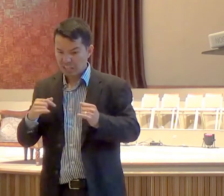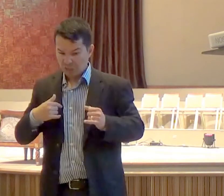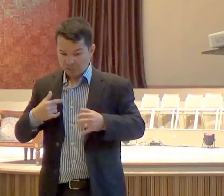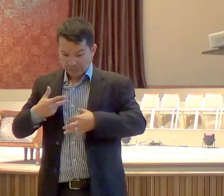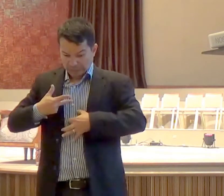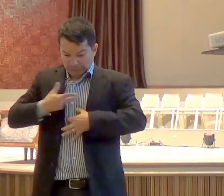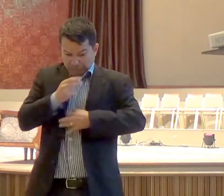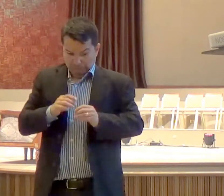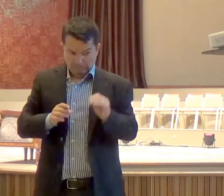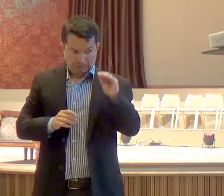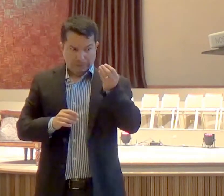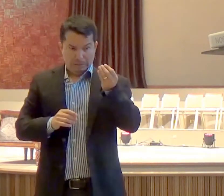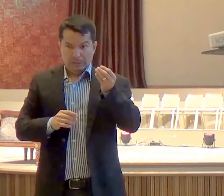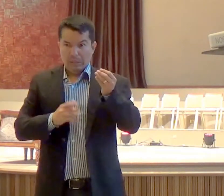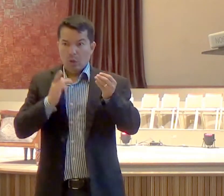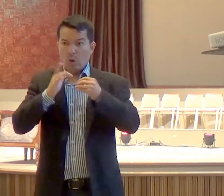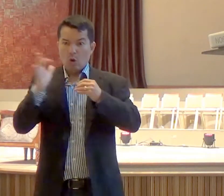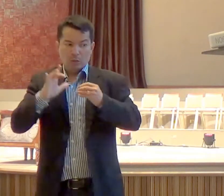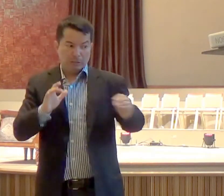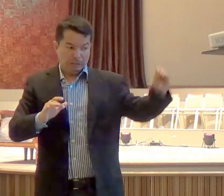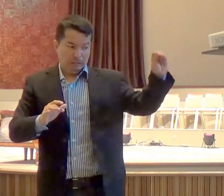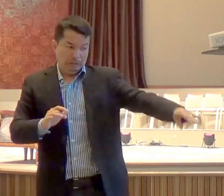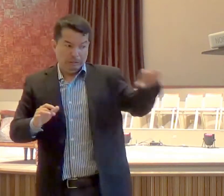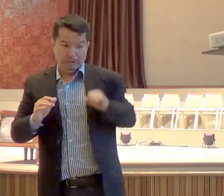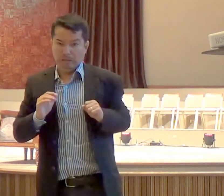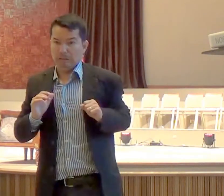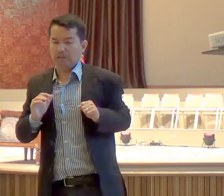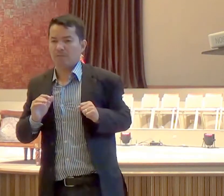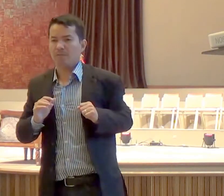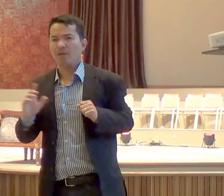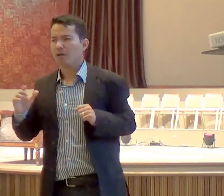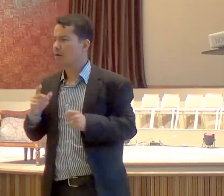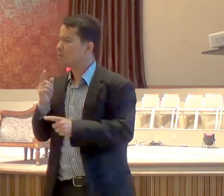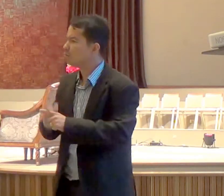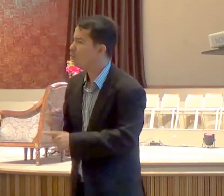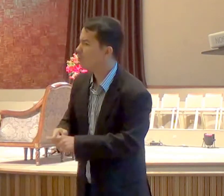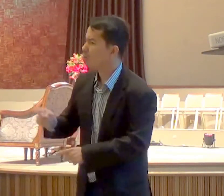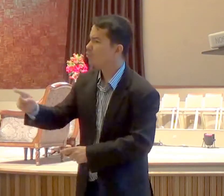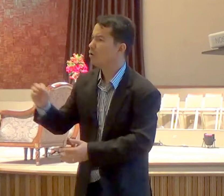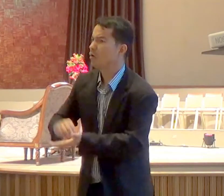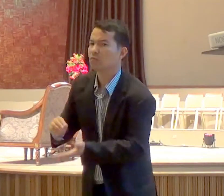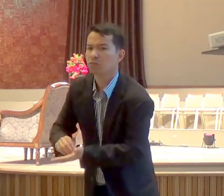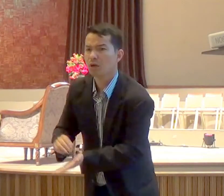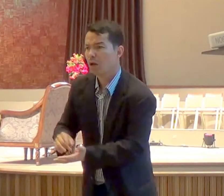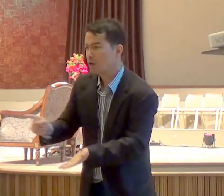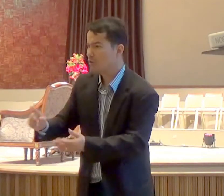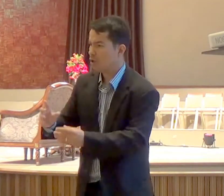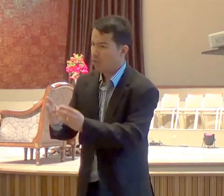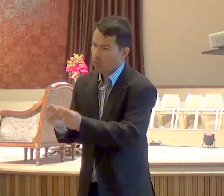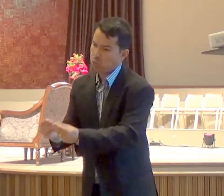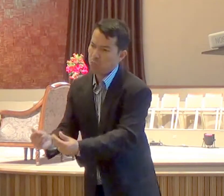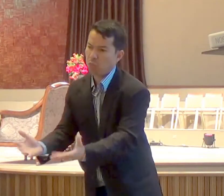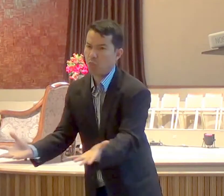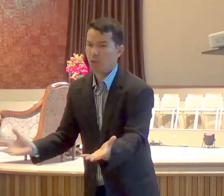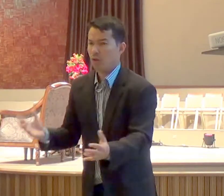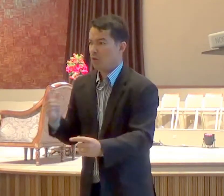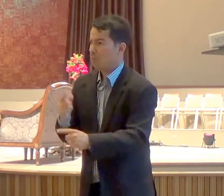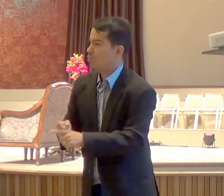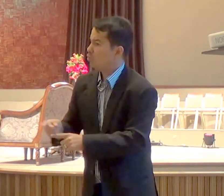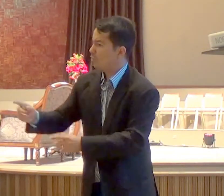joguei fora, tem gente que diz, mas por que, por que você me derreteu, porque a Bíblia diz, que aquilo que foi consagrado, aos ídolos,